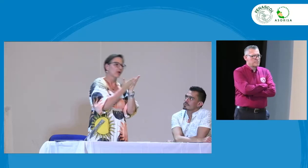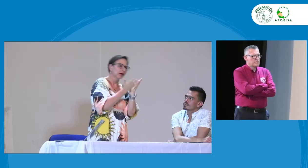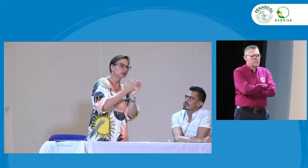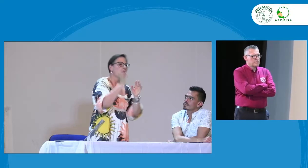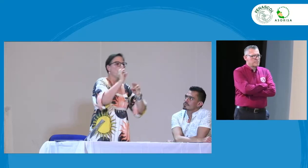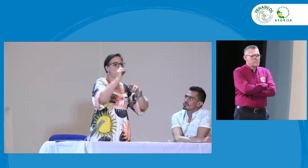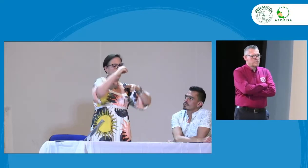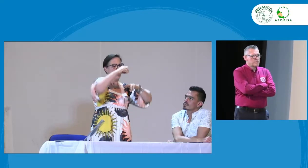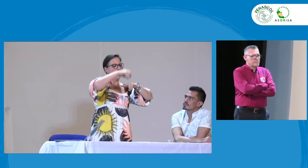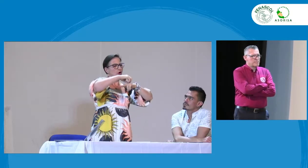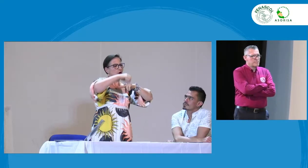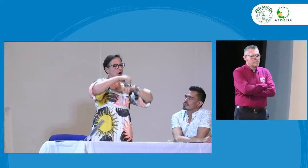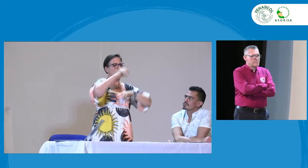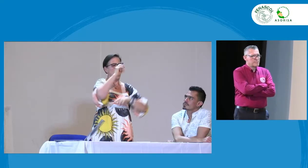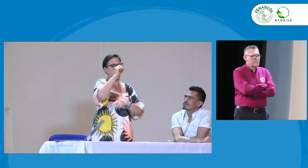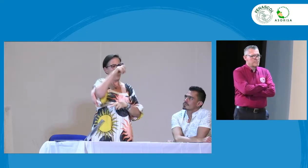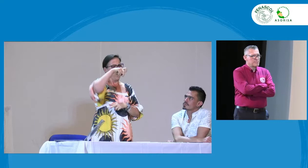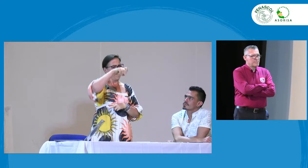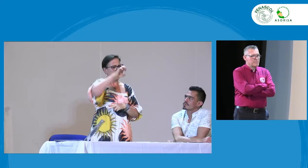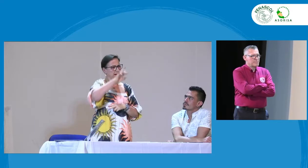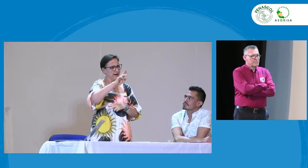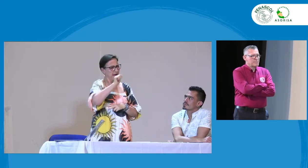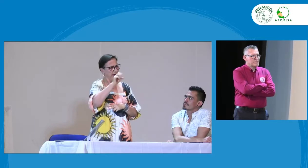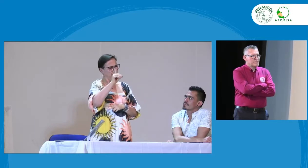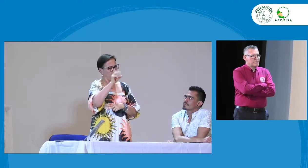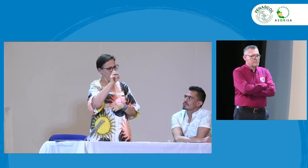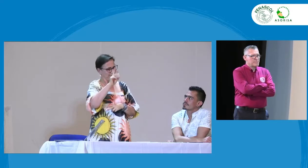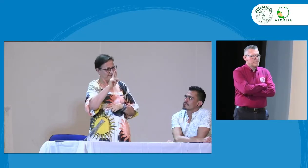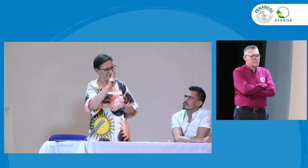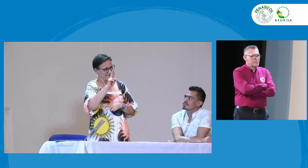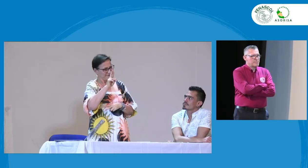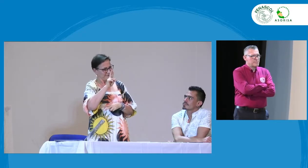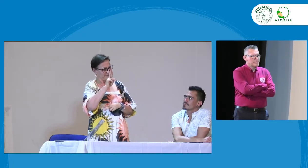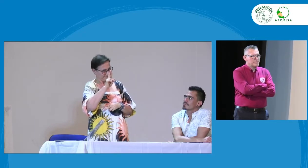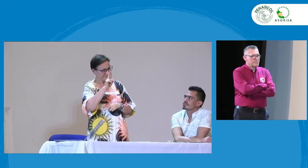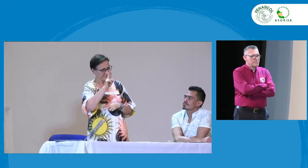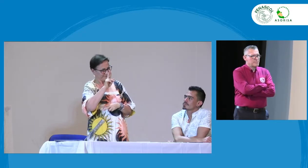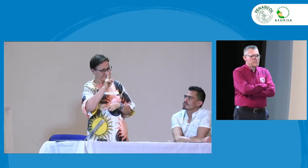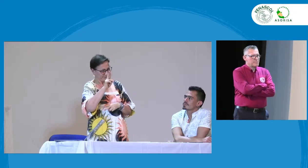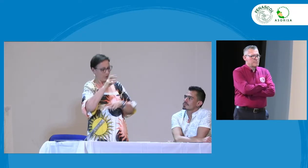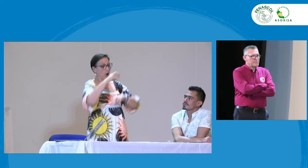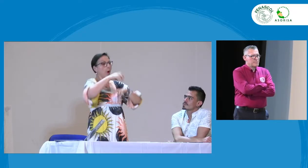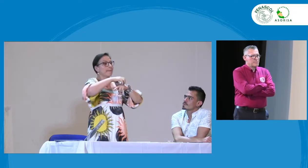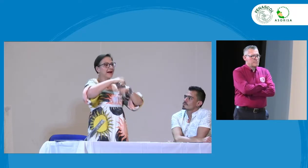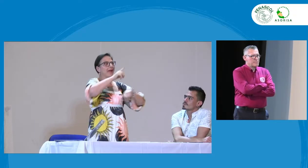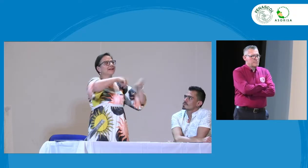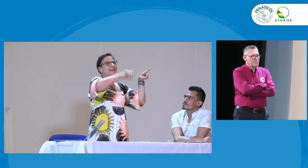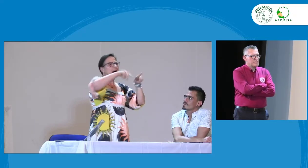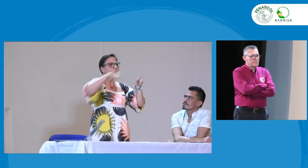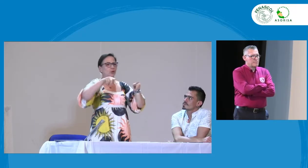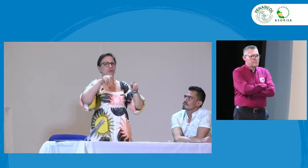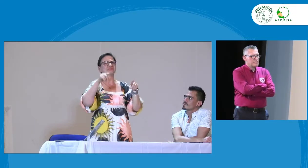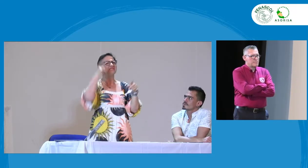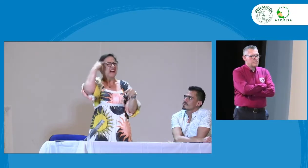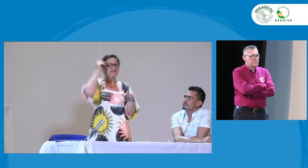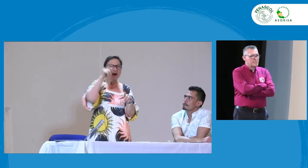señas y eso es un problema que lo vemos en las secretarías de educación y con los operadores contratantes